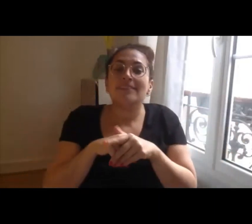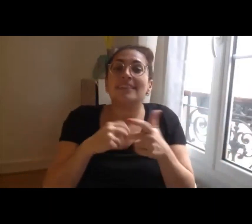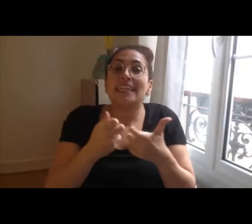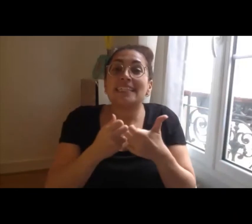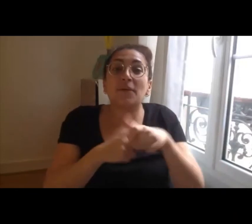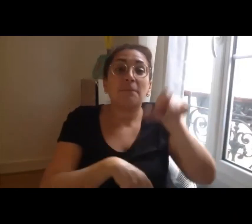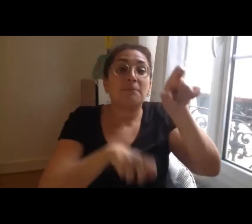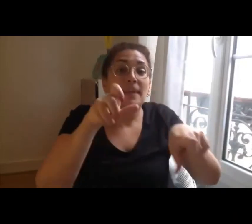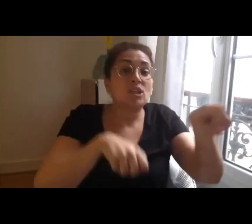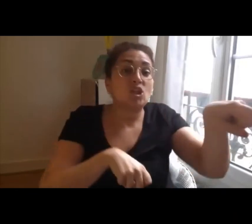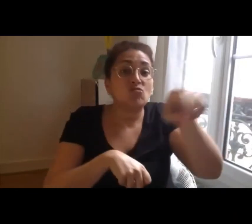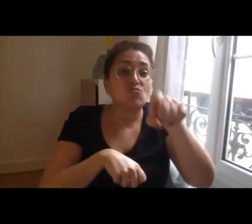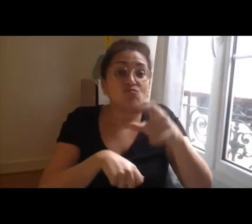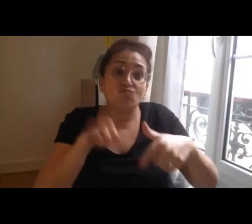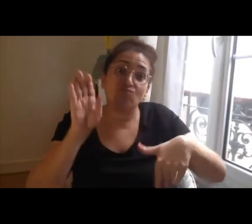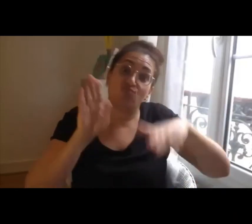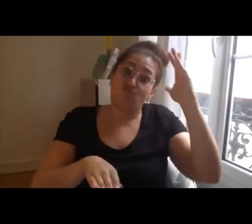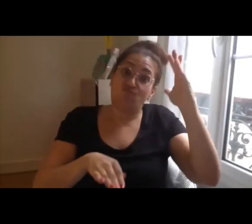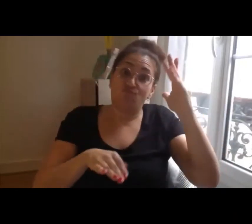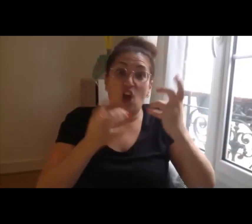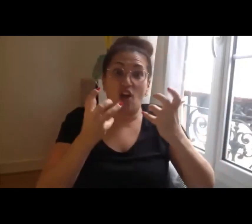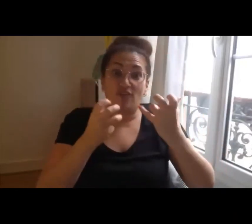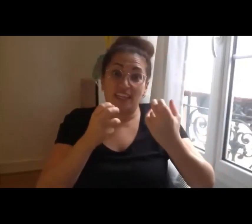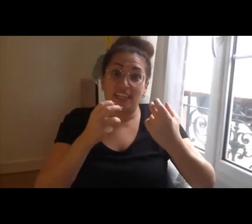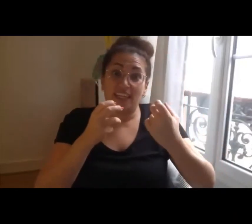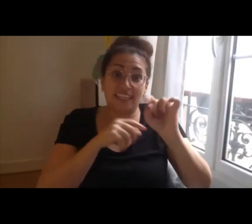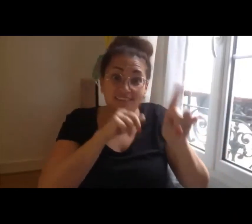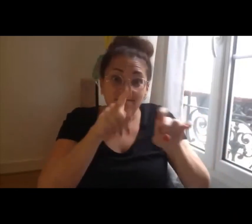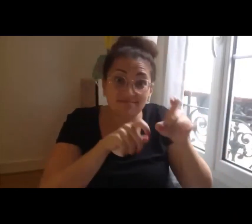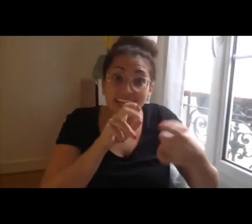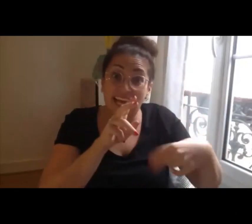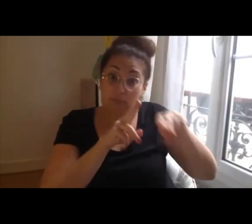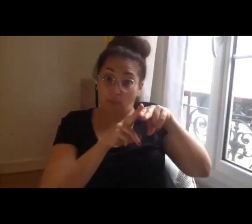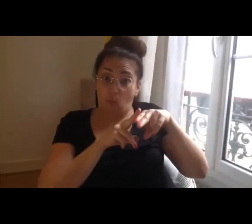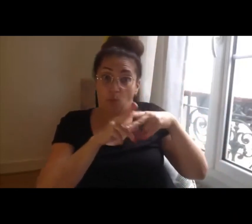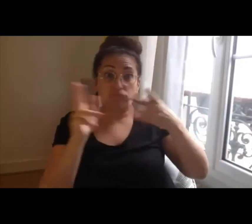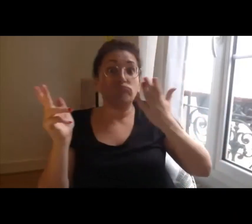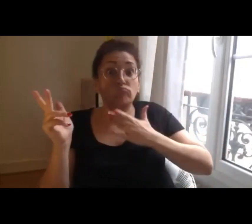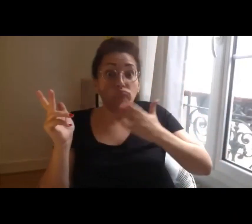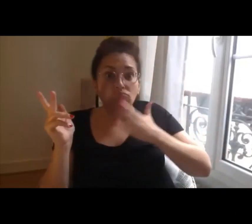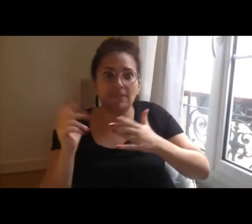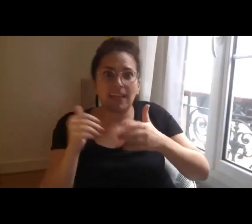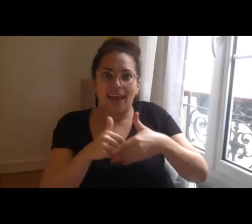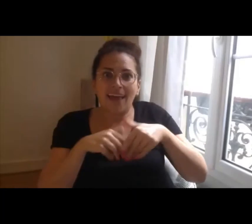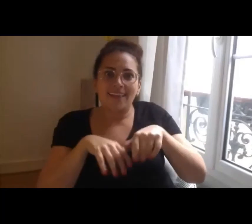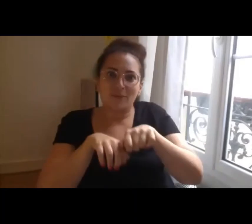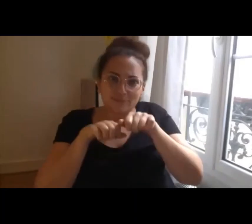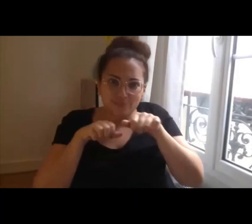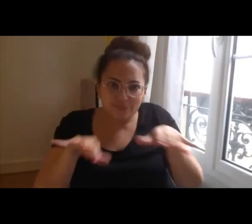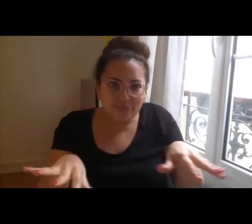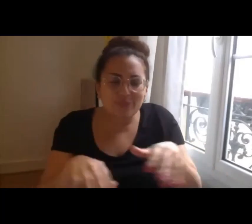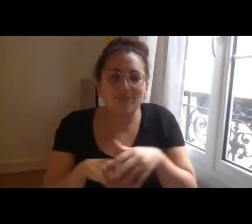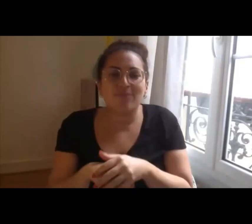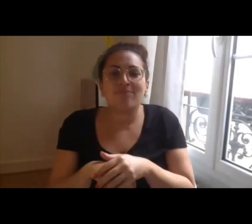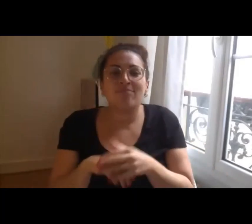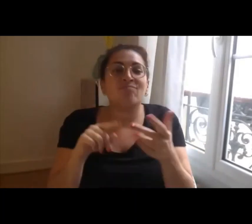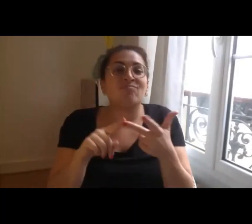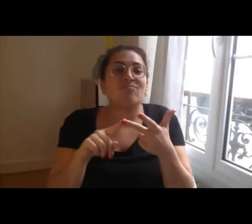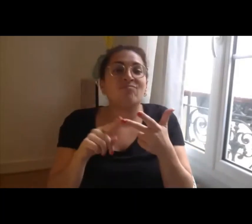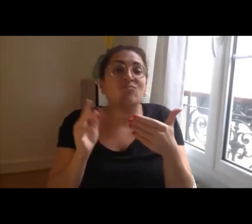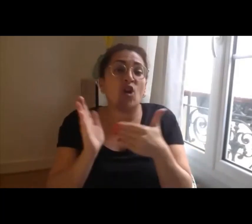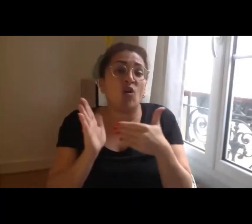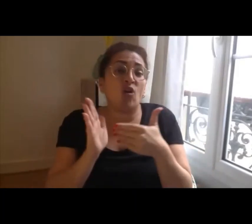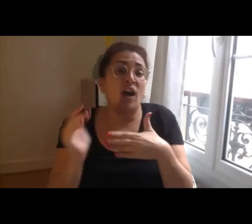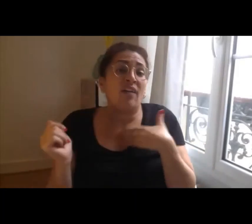participer à l'enquête et puis un partenariat qui a vocation aussi à jouer de manière très